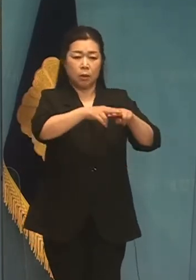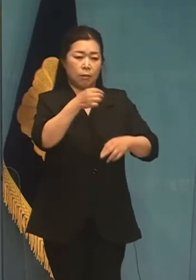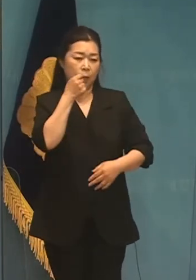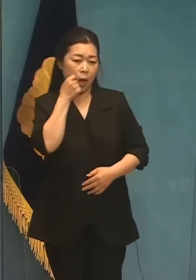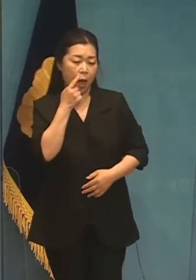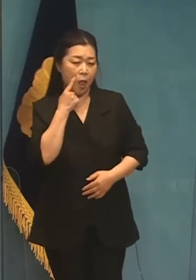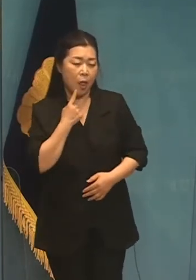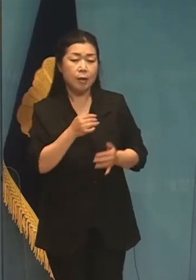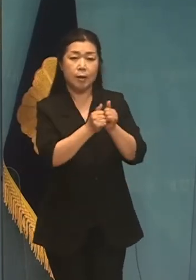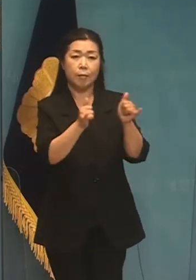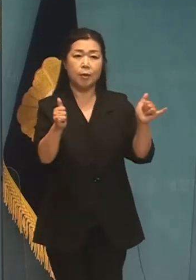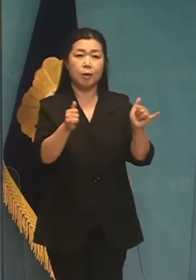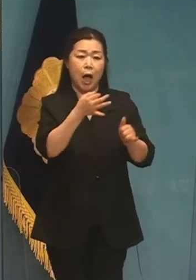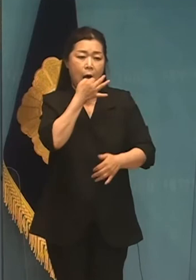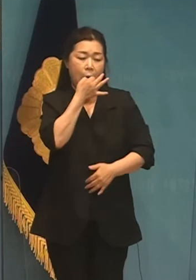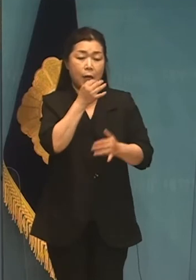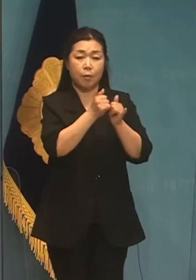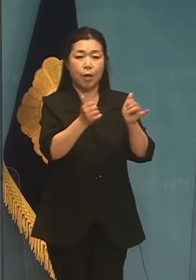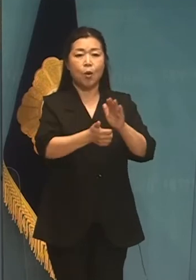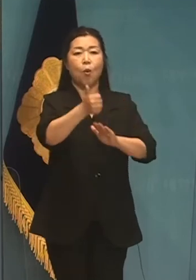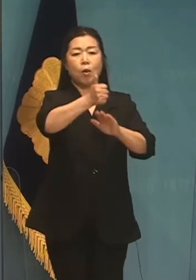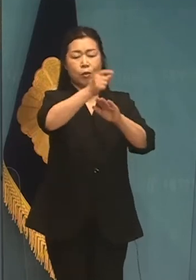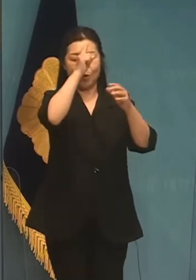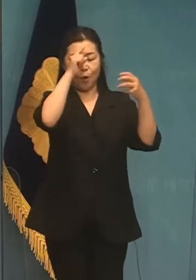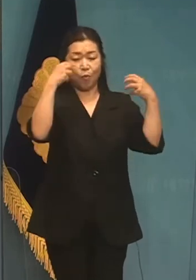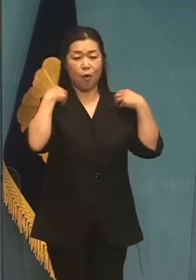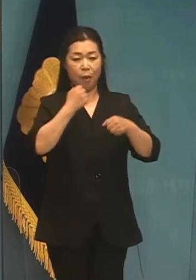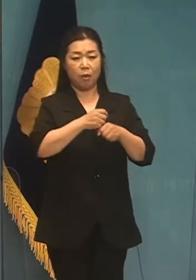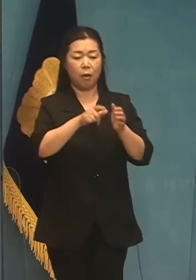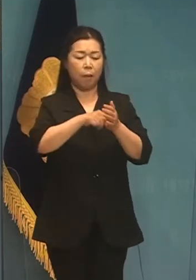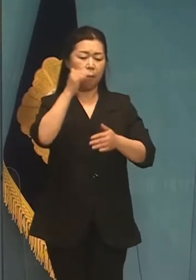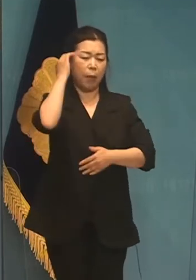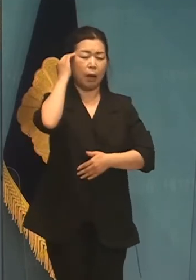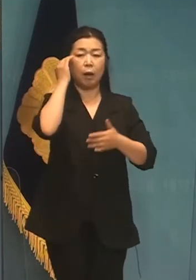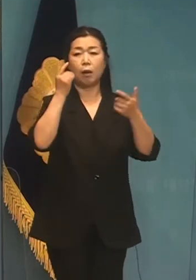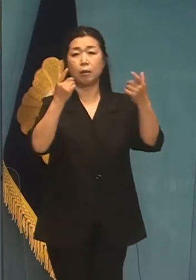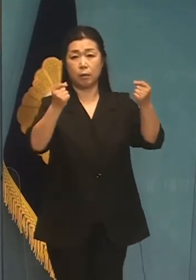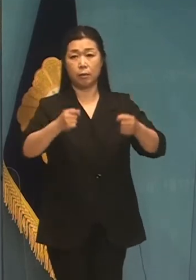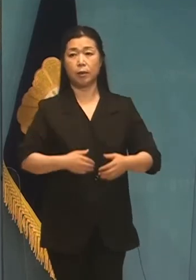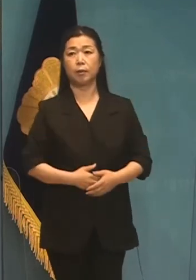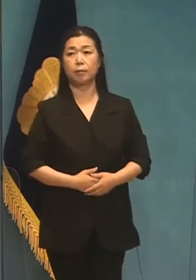탐하는 사람들은 성공한 정부를 만드는 데 걸린 기불로 적용을 생깁니다.